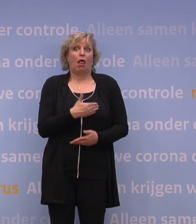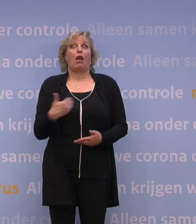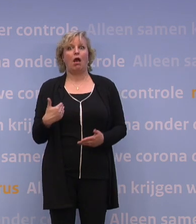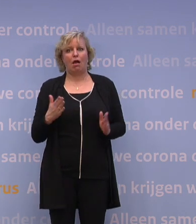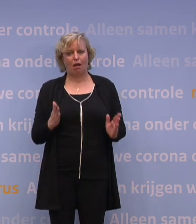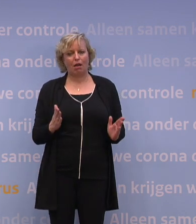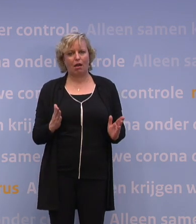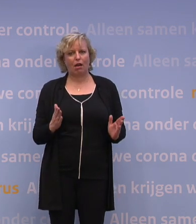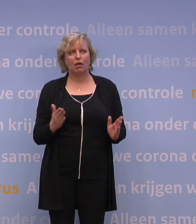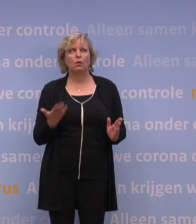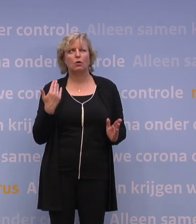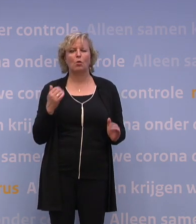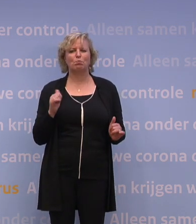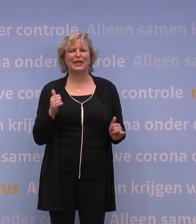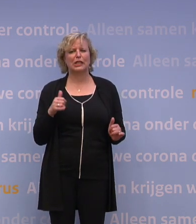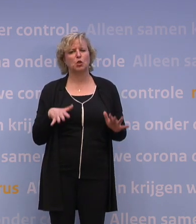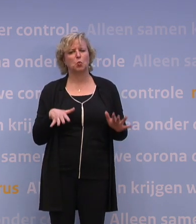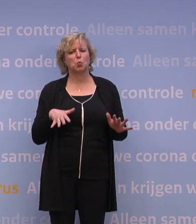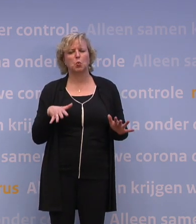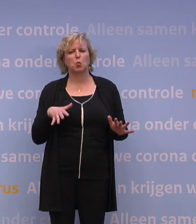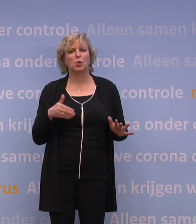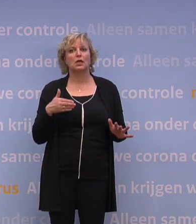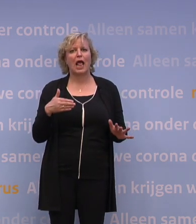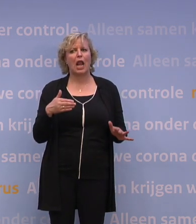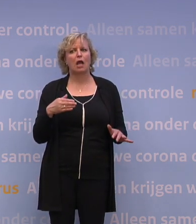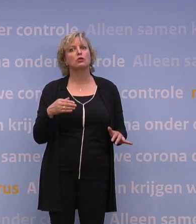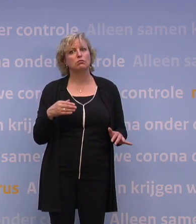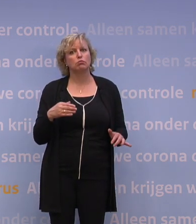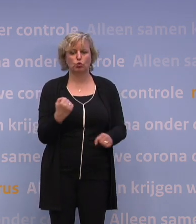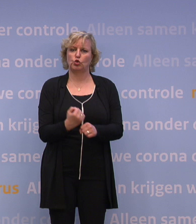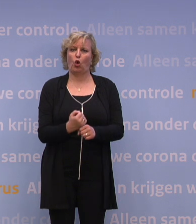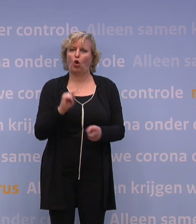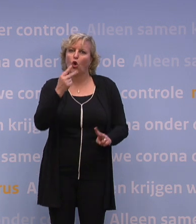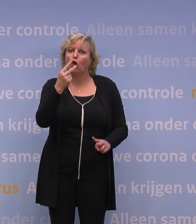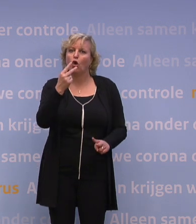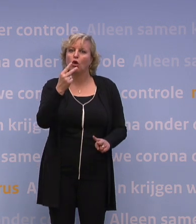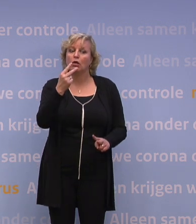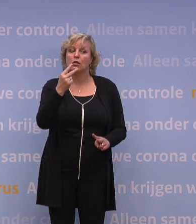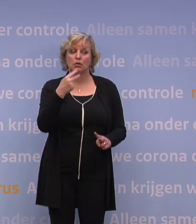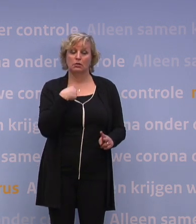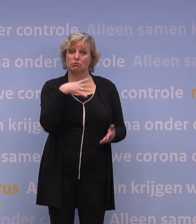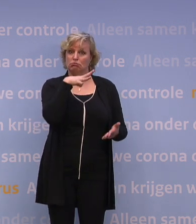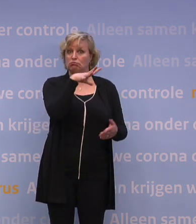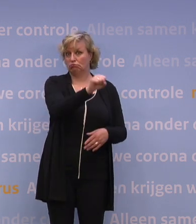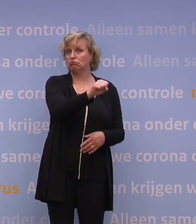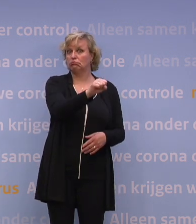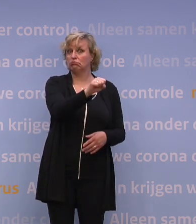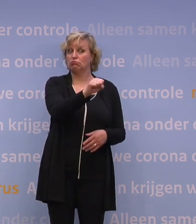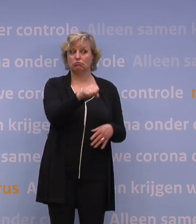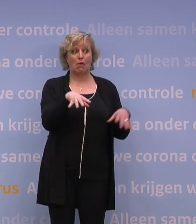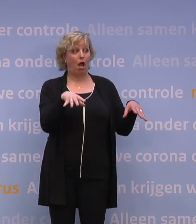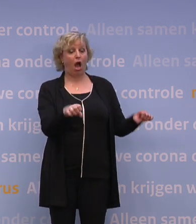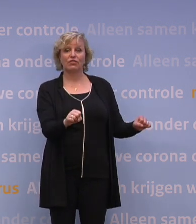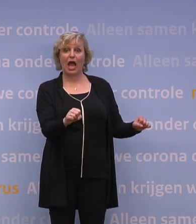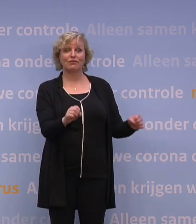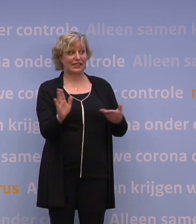Althans, aanvankelijk niet zo, maar nadat ze daar wat van overtuigd raakten, weer wel. En we zien dat inmiddels de handhaving ook